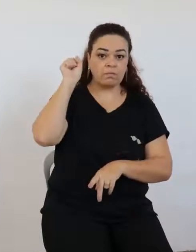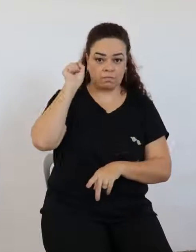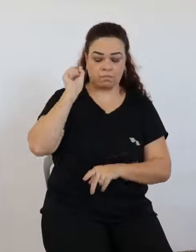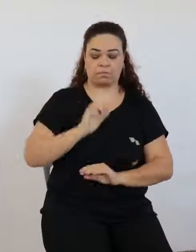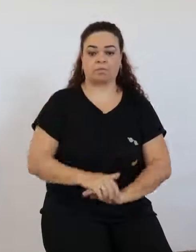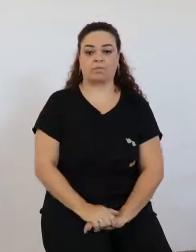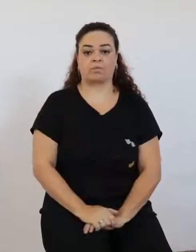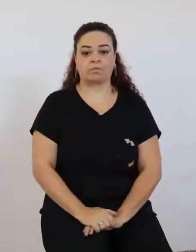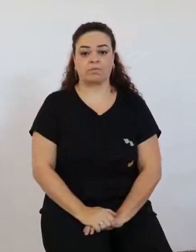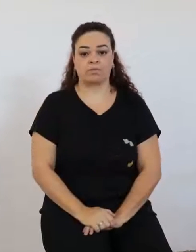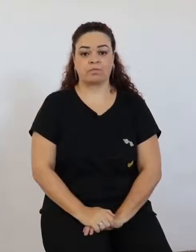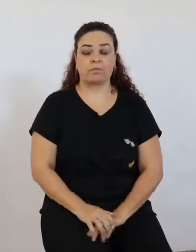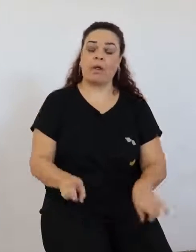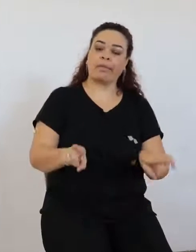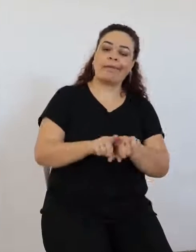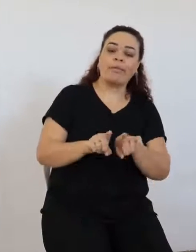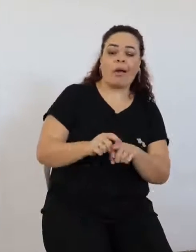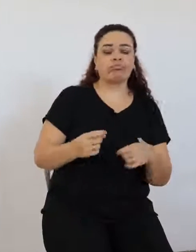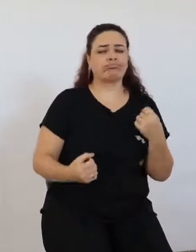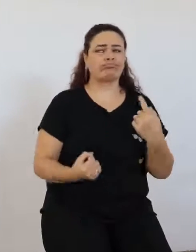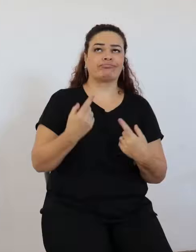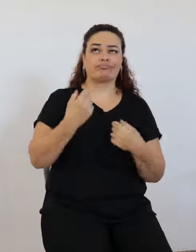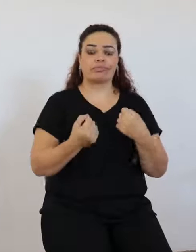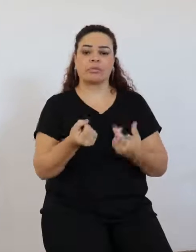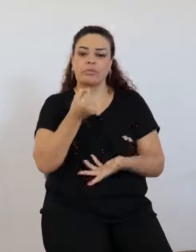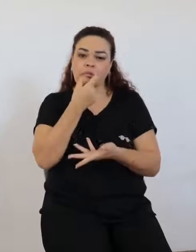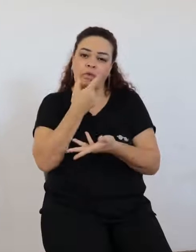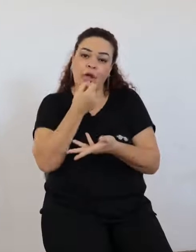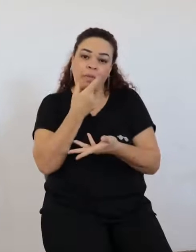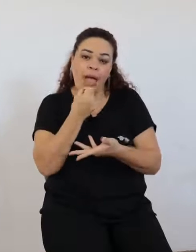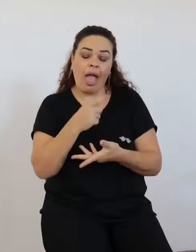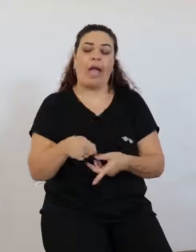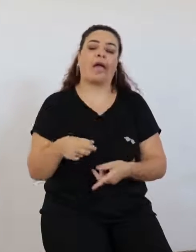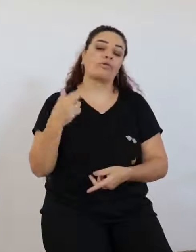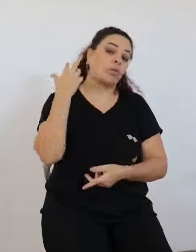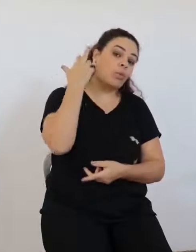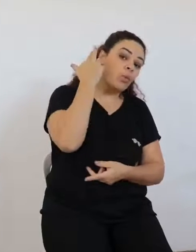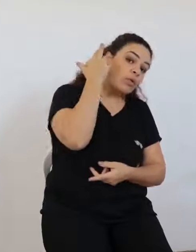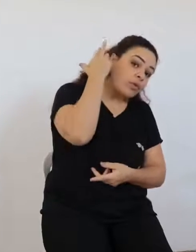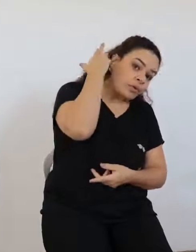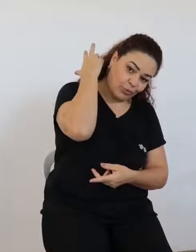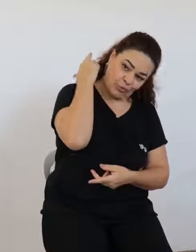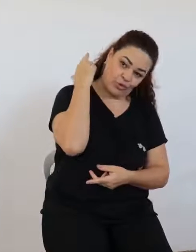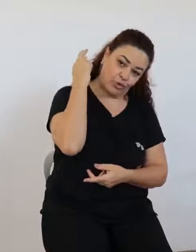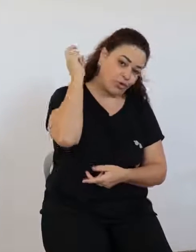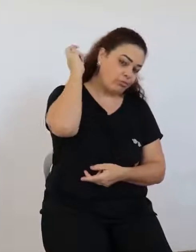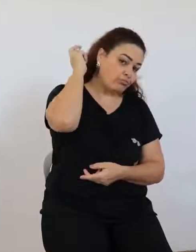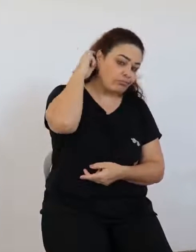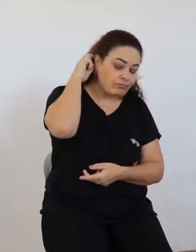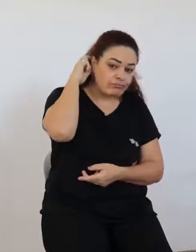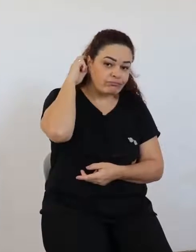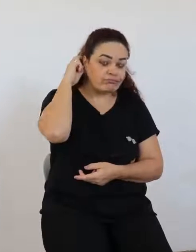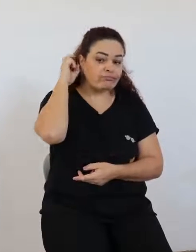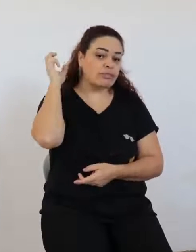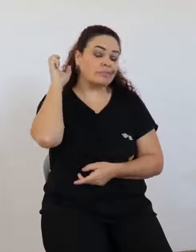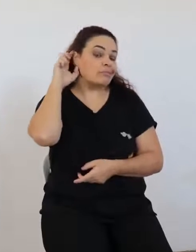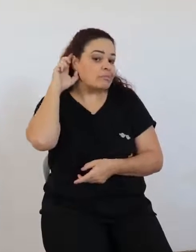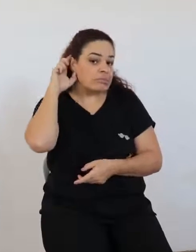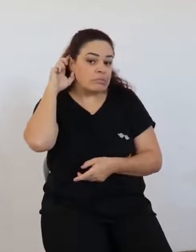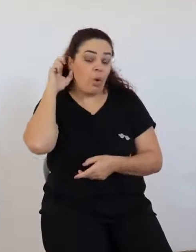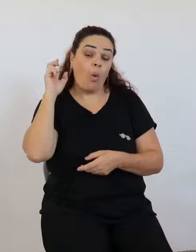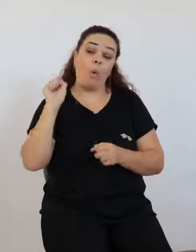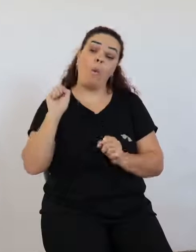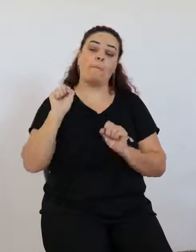tratamento é medicamentoso, às vezes, o tratamento é cirúrgico ou a criança pode ter nascido mesmo com uma perda